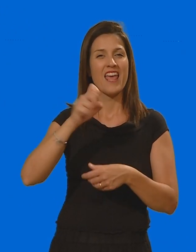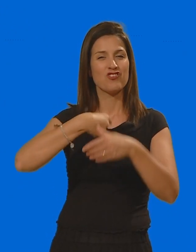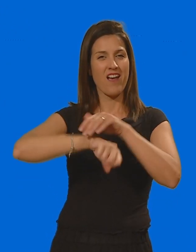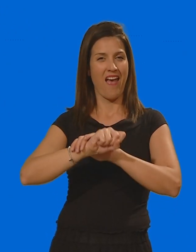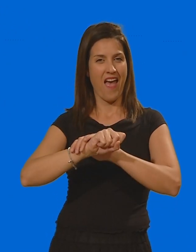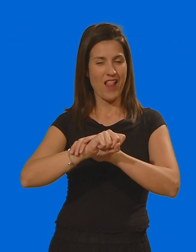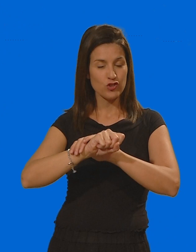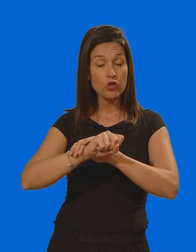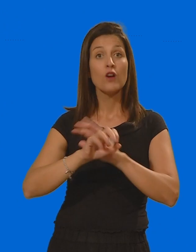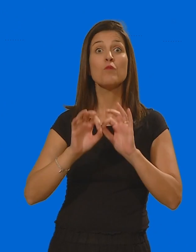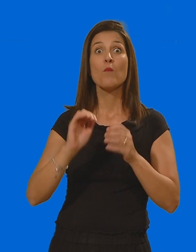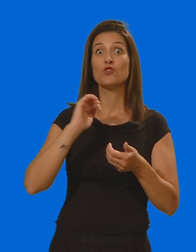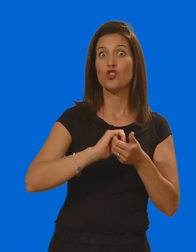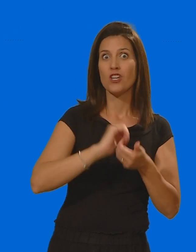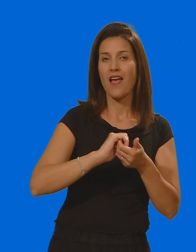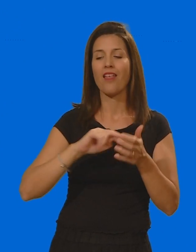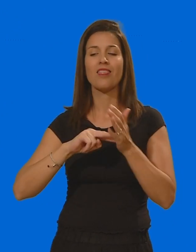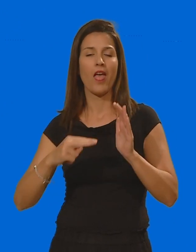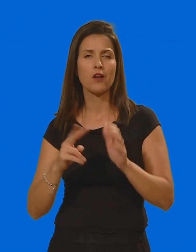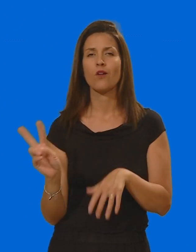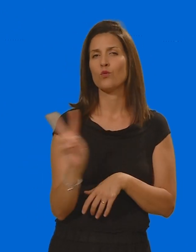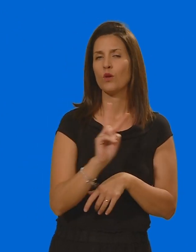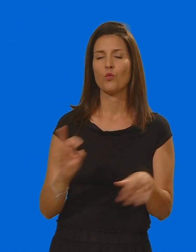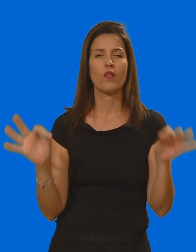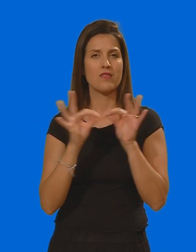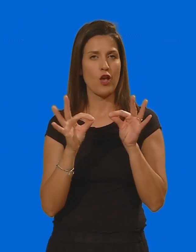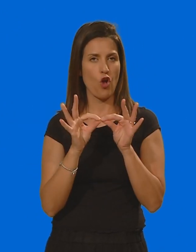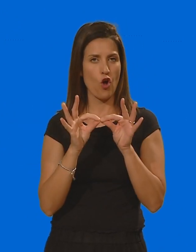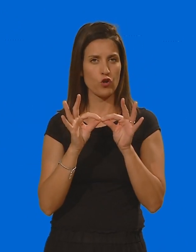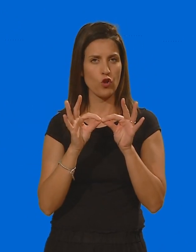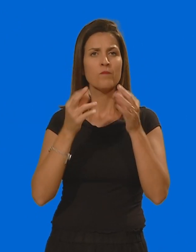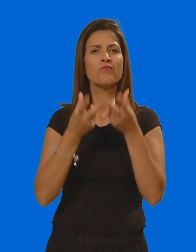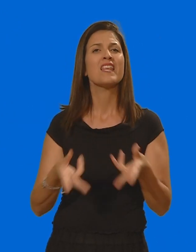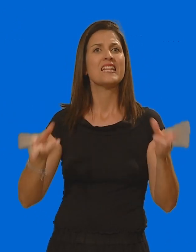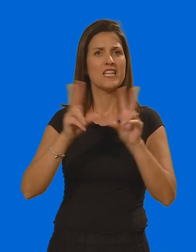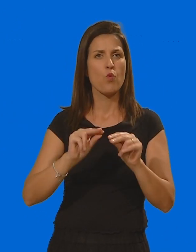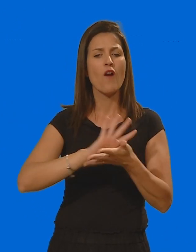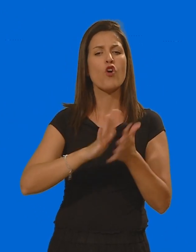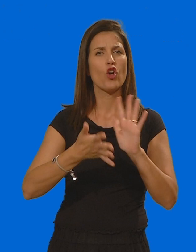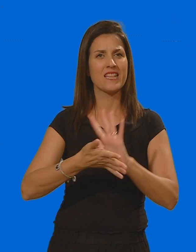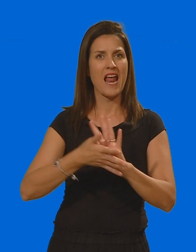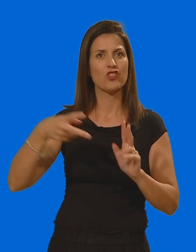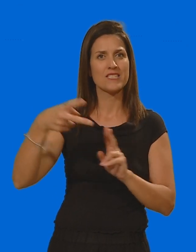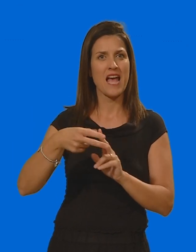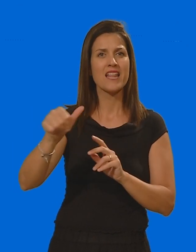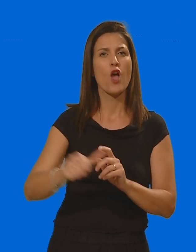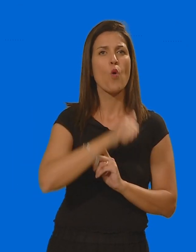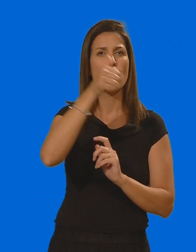La società e il tecnico hanno trovato l'accordo per portare la nuova scadenza del contratto fino al termine della stagione